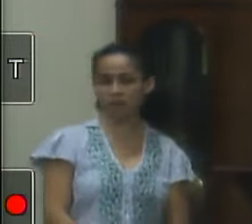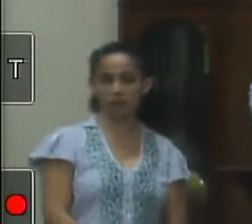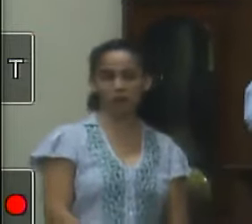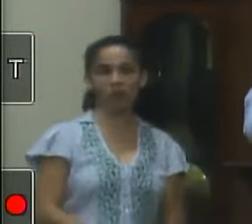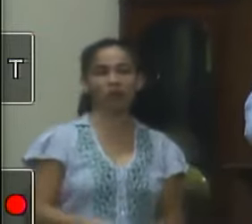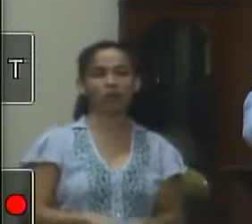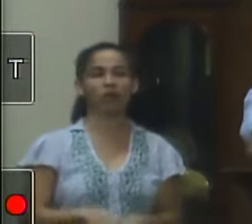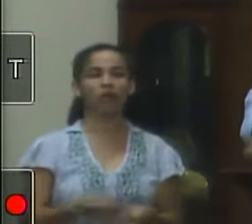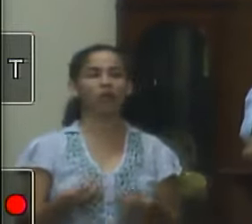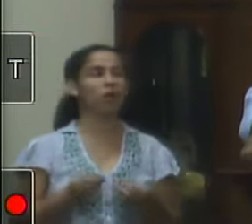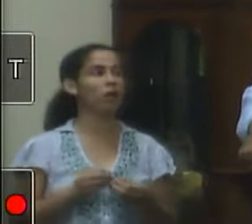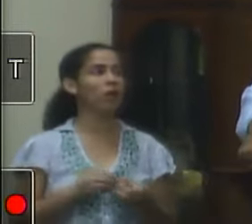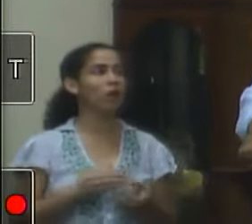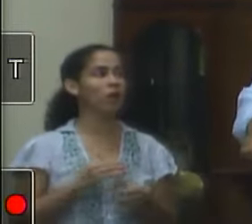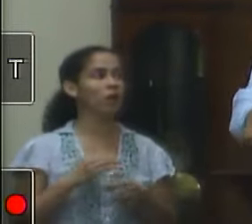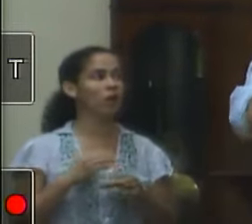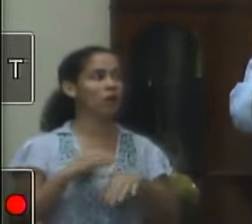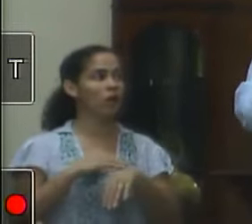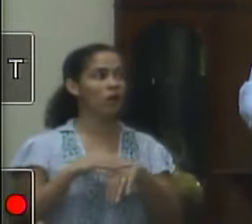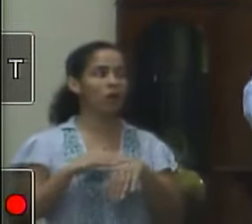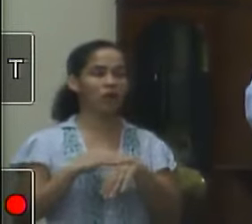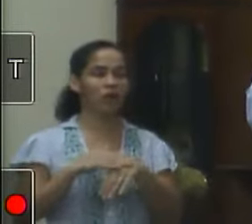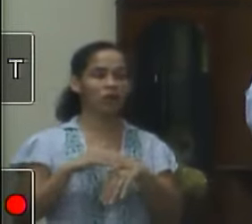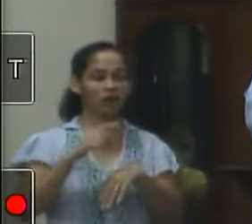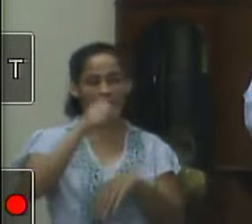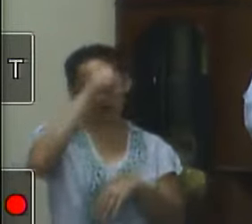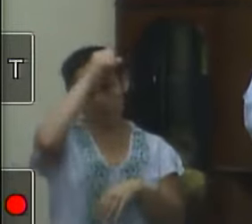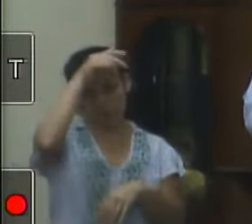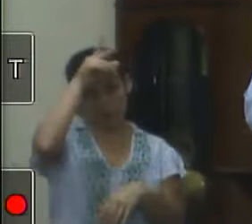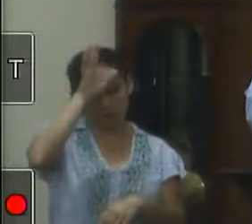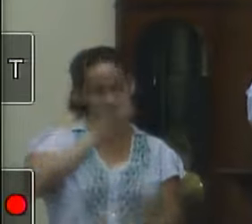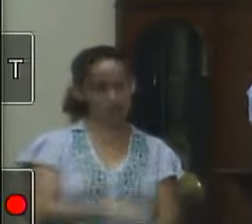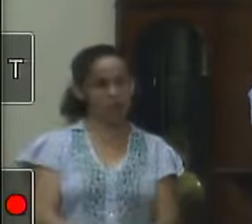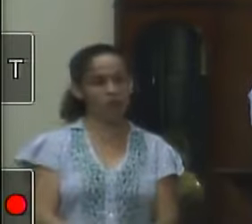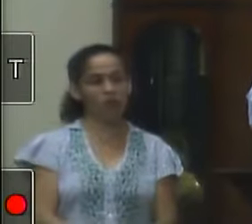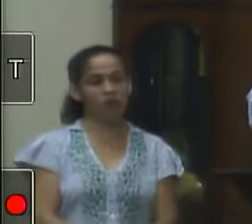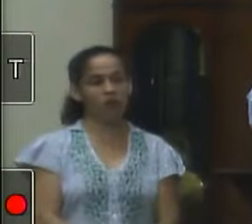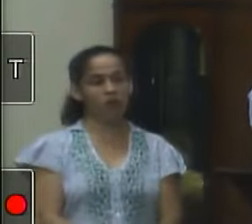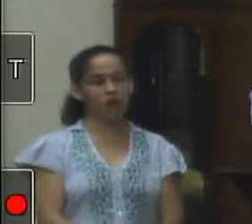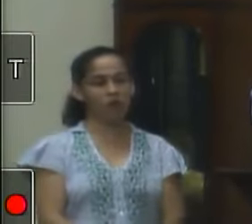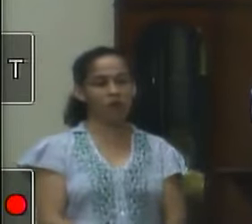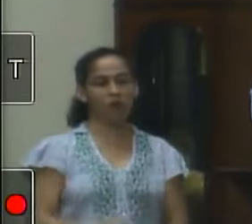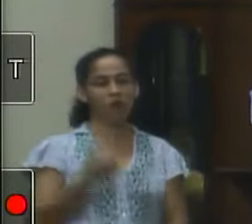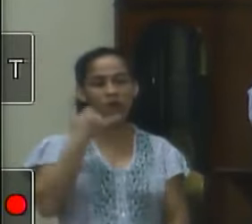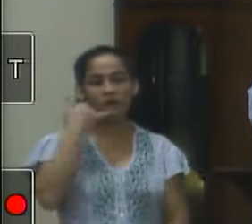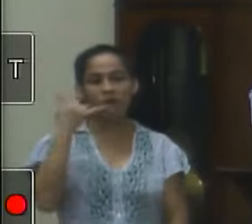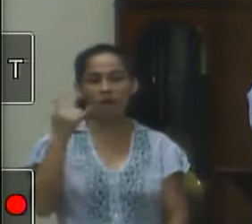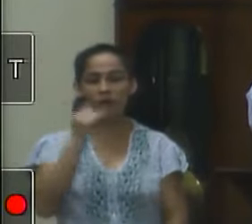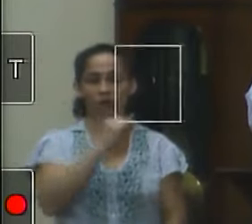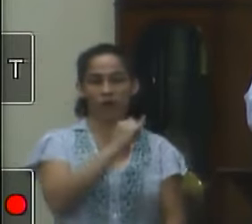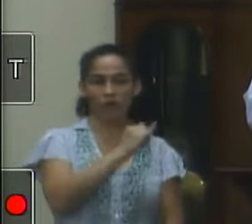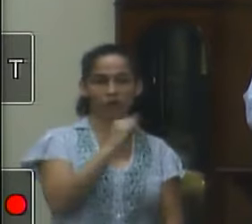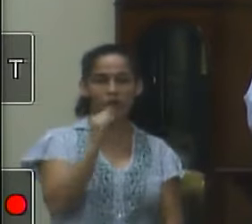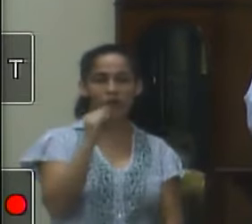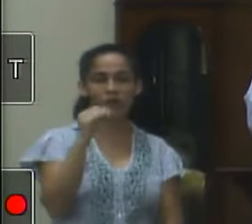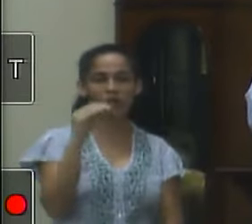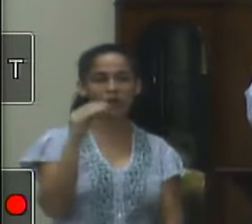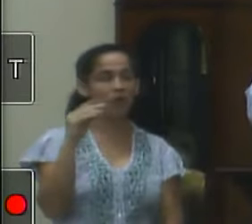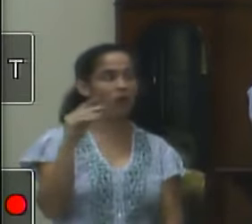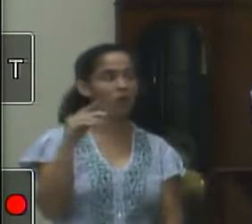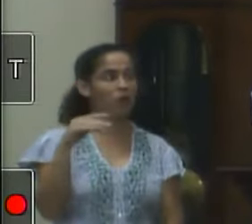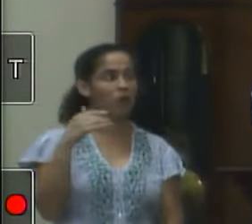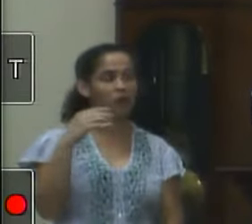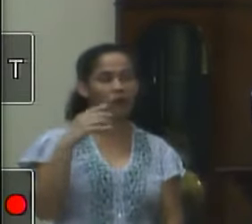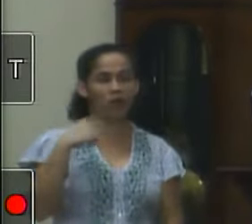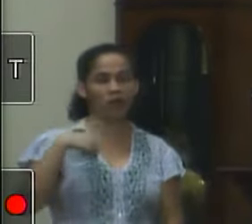medida também conversa com o prefeito Luiz Fernando eu entrei em contato com o IBPT que é Instituto Brasileiro de Planejamento Tributário lá